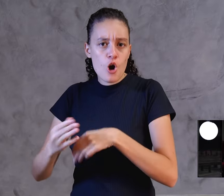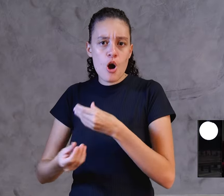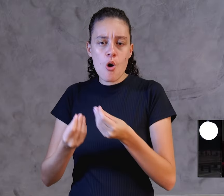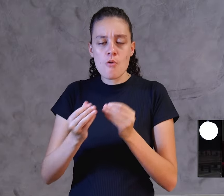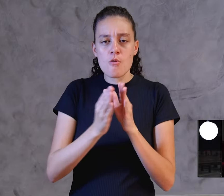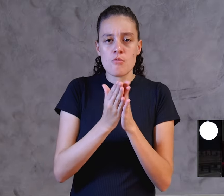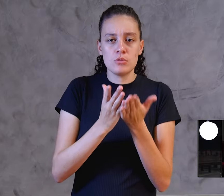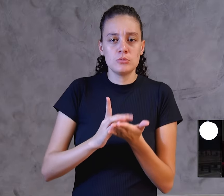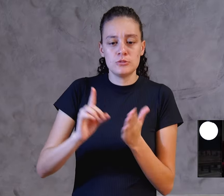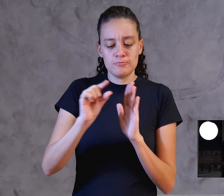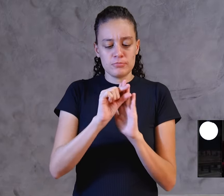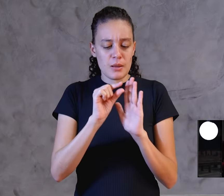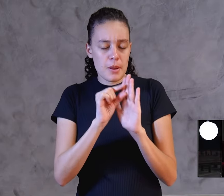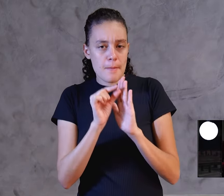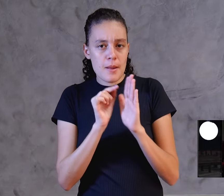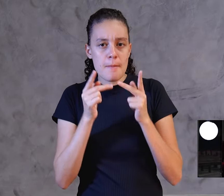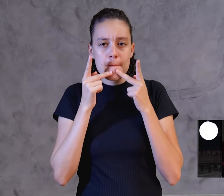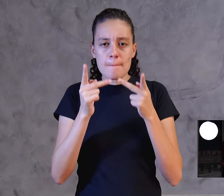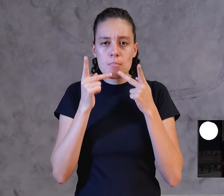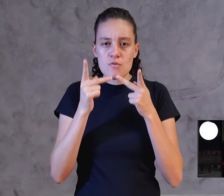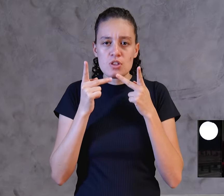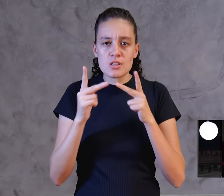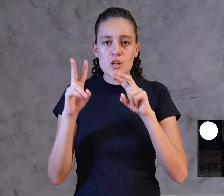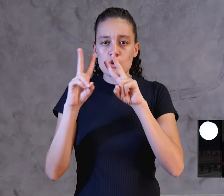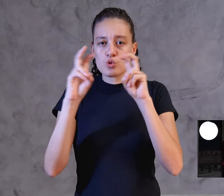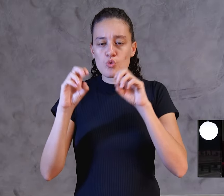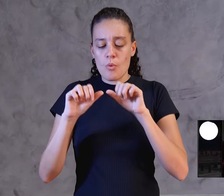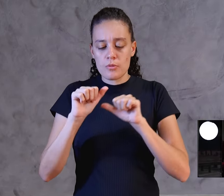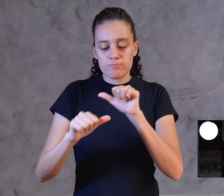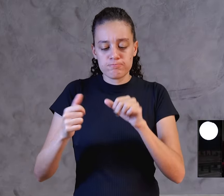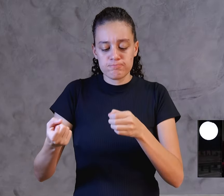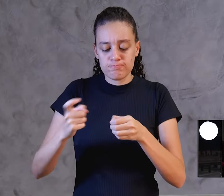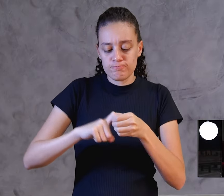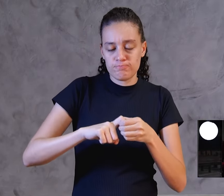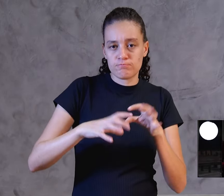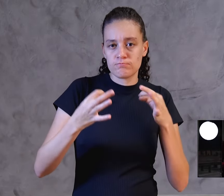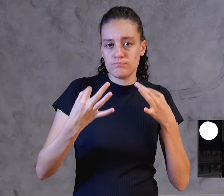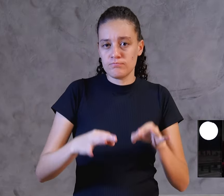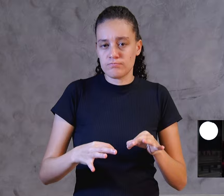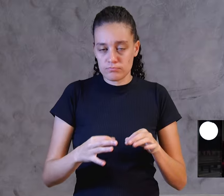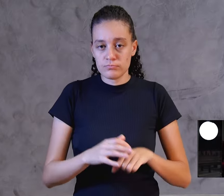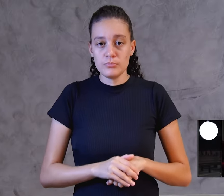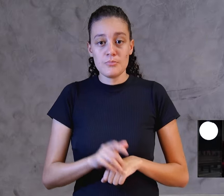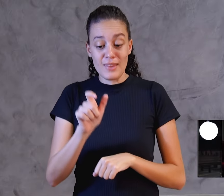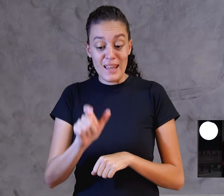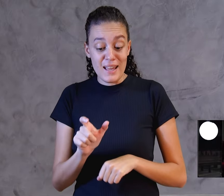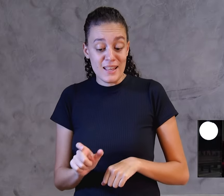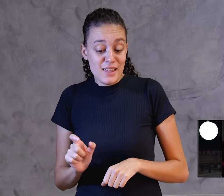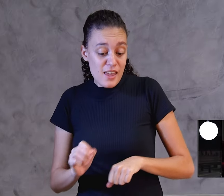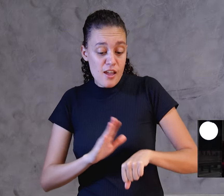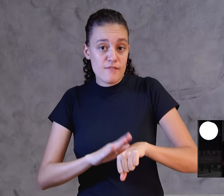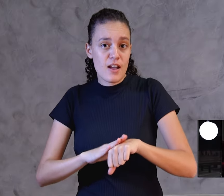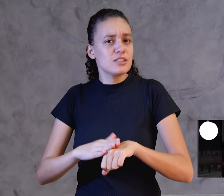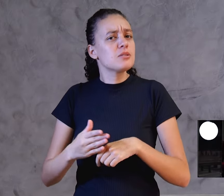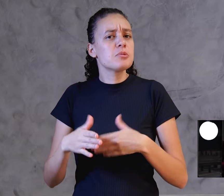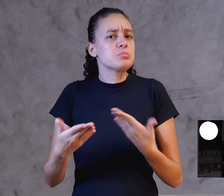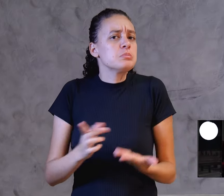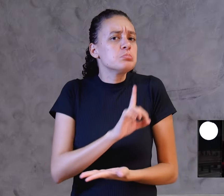as profecias sobre essa restauração. E quem faz? E quando acontece? Ela acontece